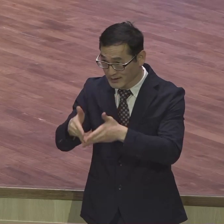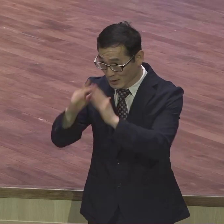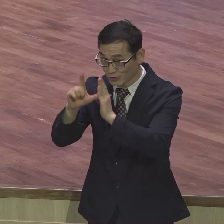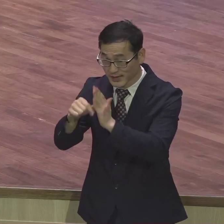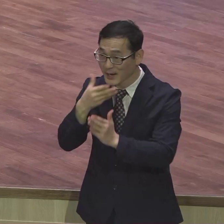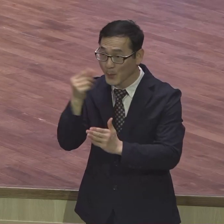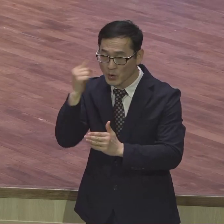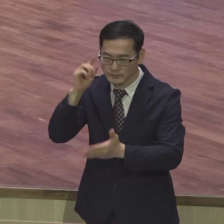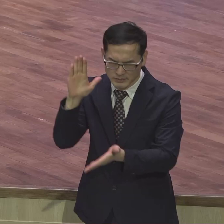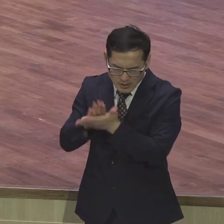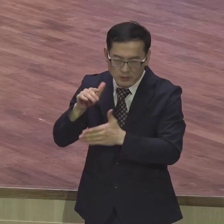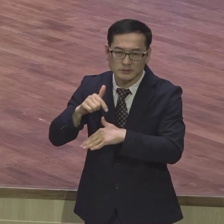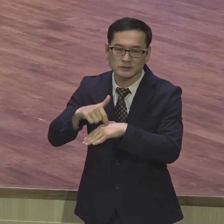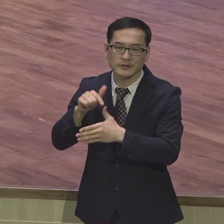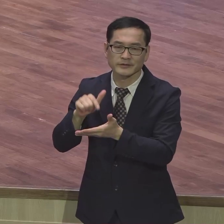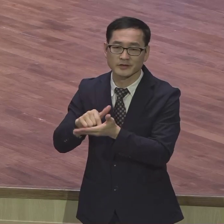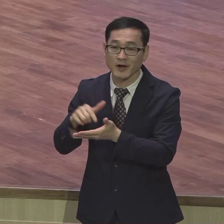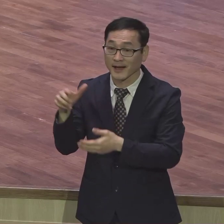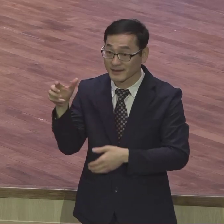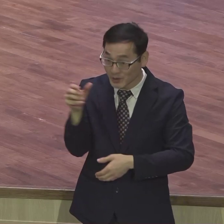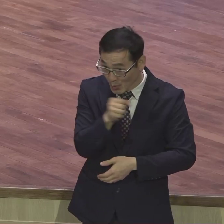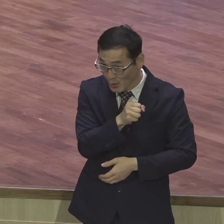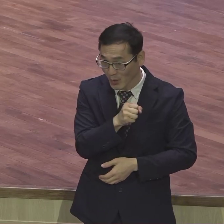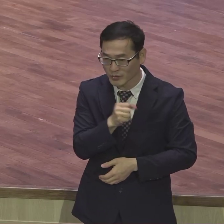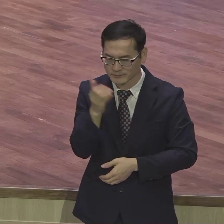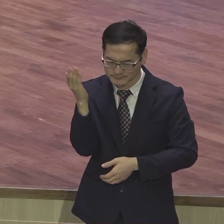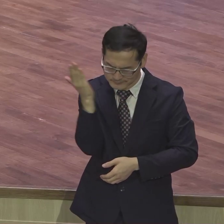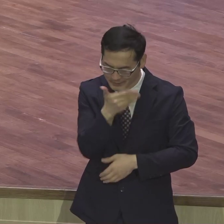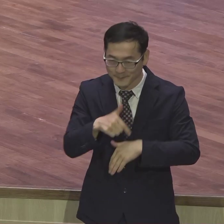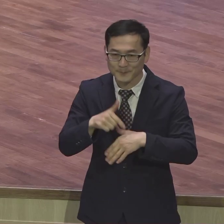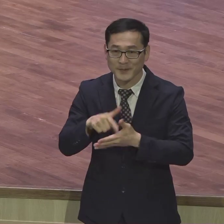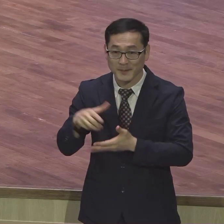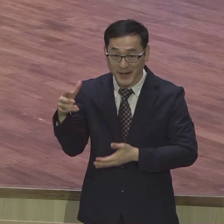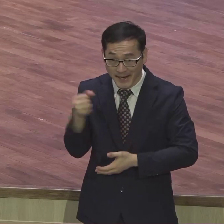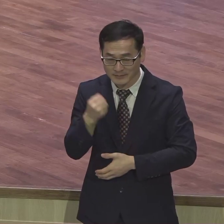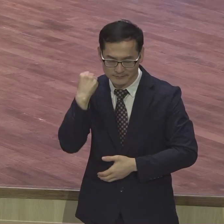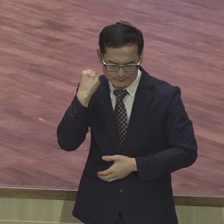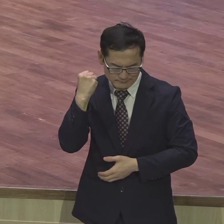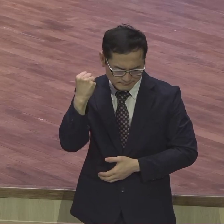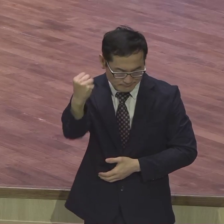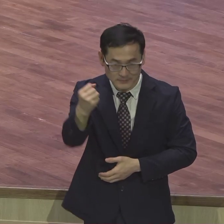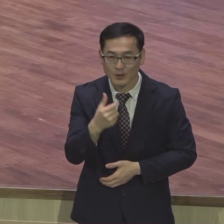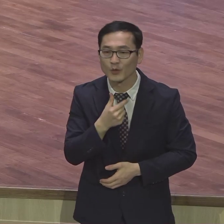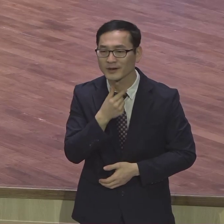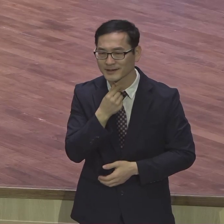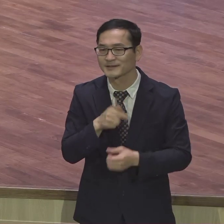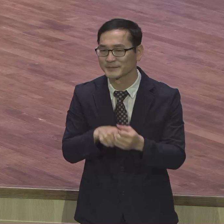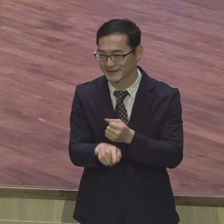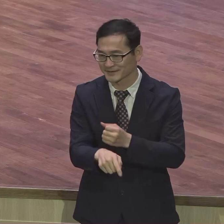계속해서 하나님 앞에 서자라는 의미예요. 오늘 제목처럼 왜